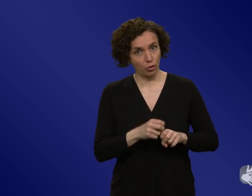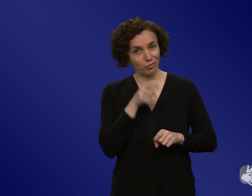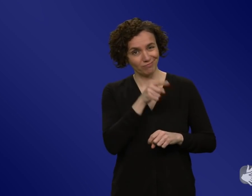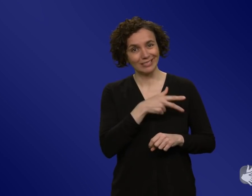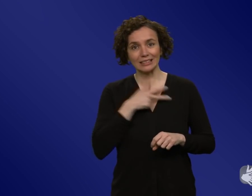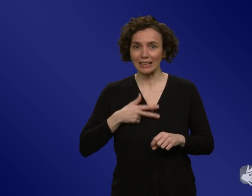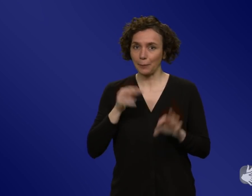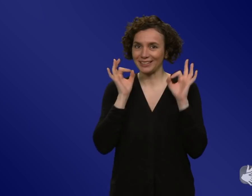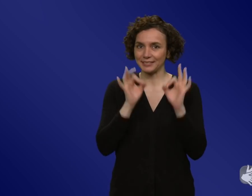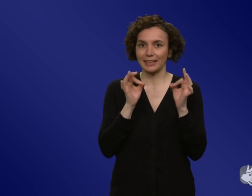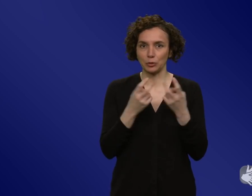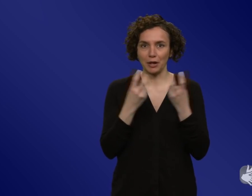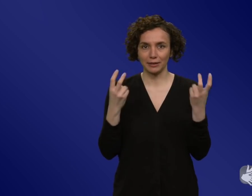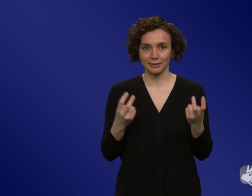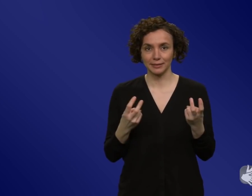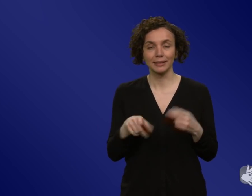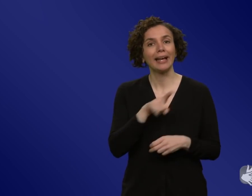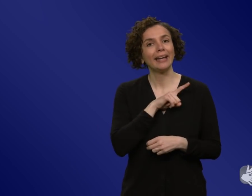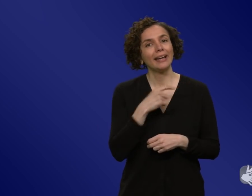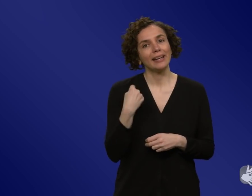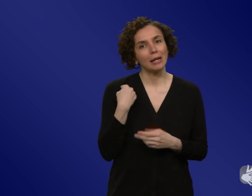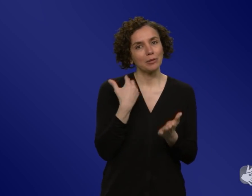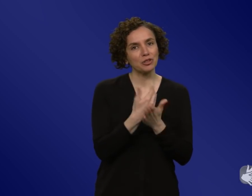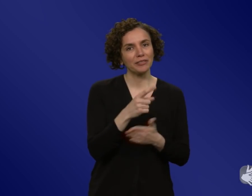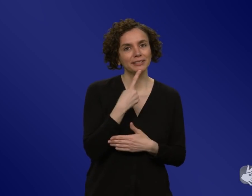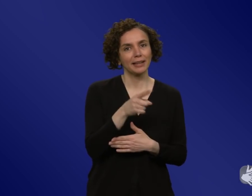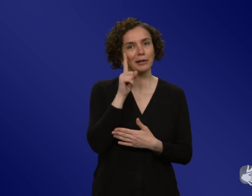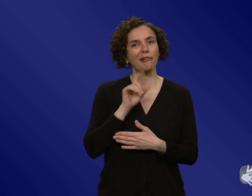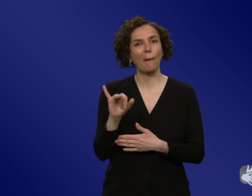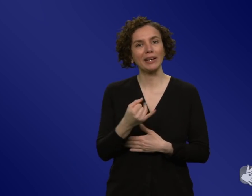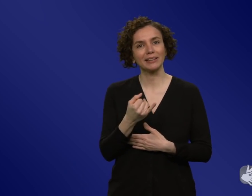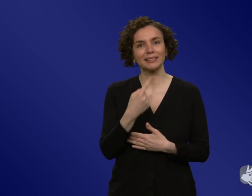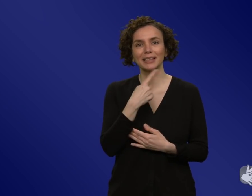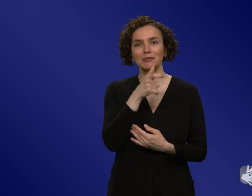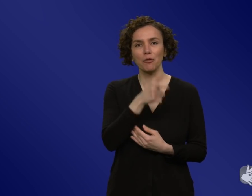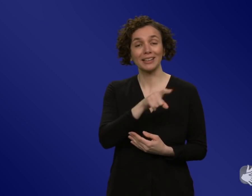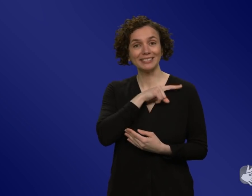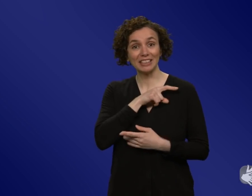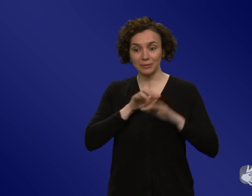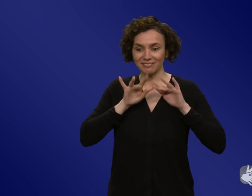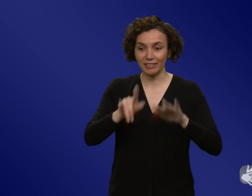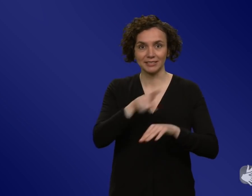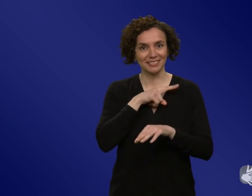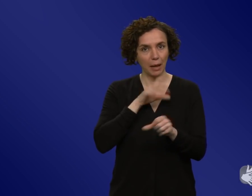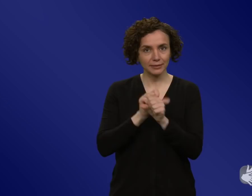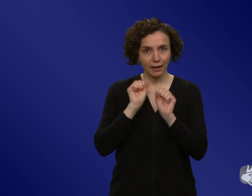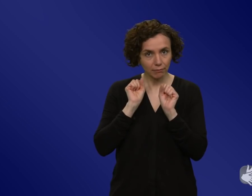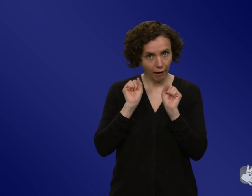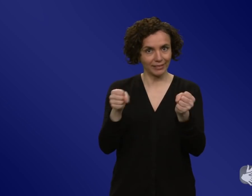das was Frau Jenning vorhin mit Selbstwirksamkeit bezeichnet hat, ja, wir wollen im Prinzip den Leuten was an die Hand geben,